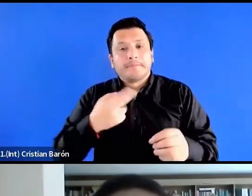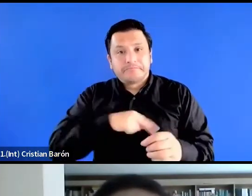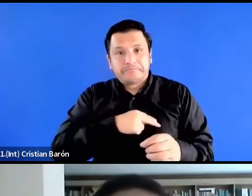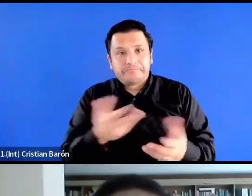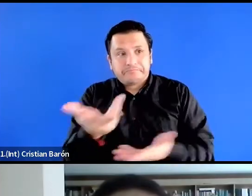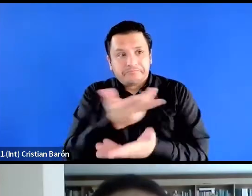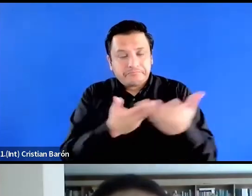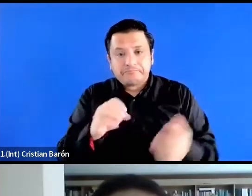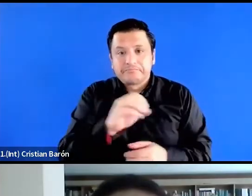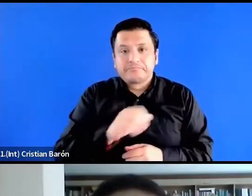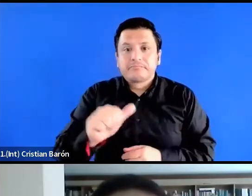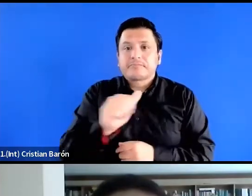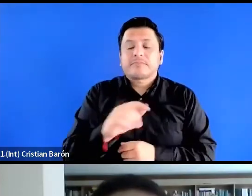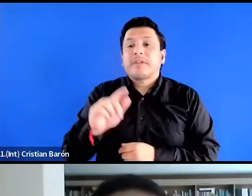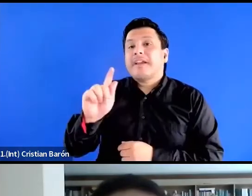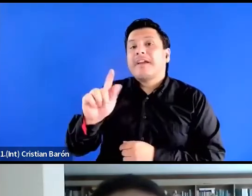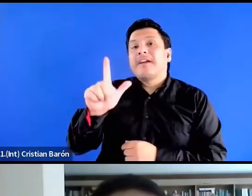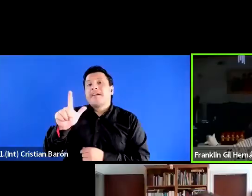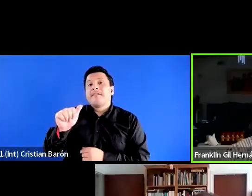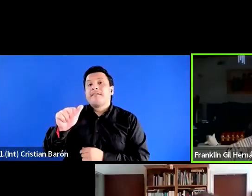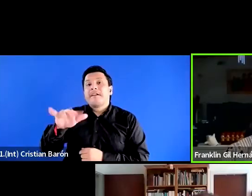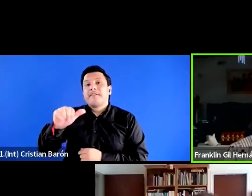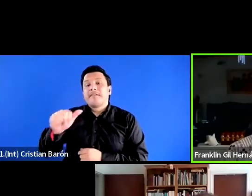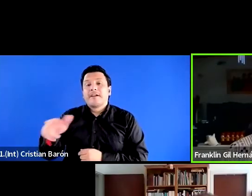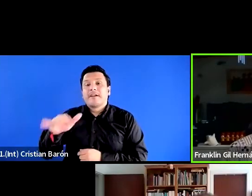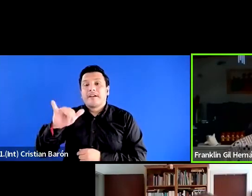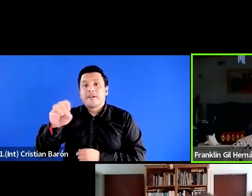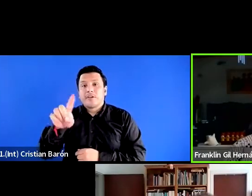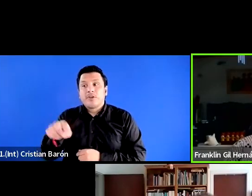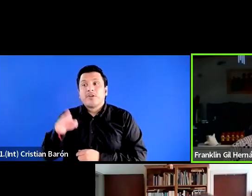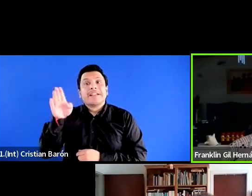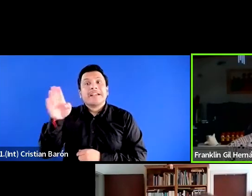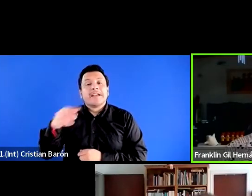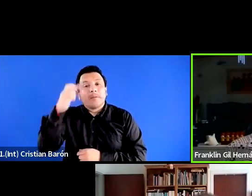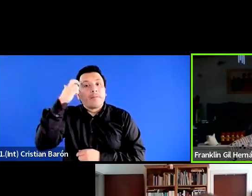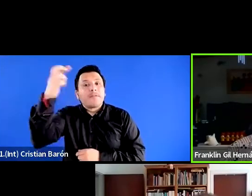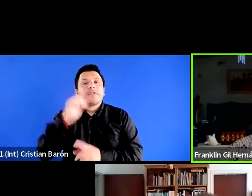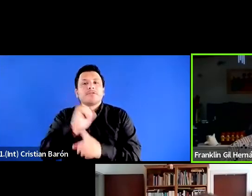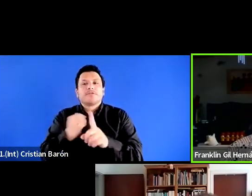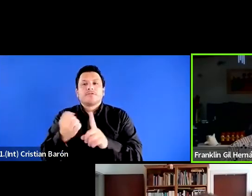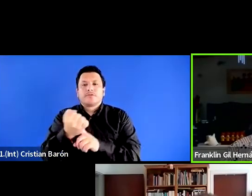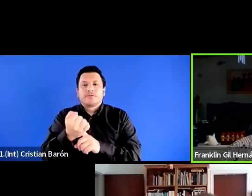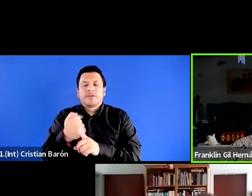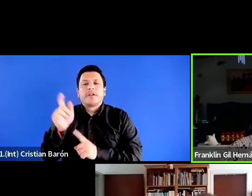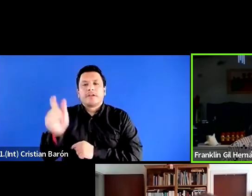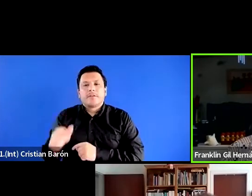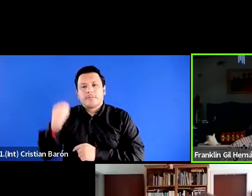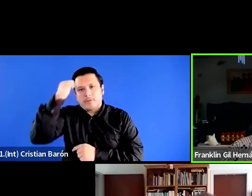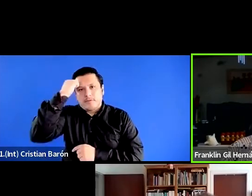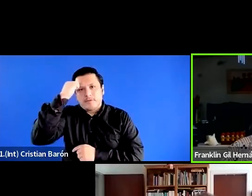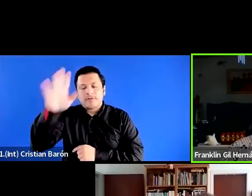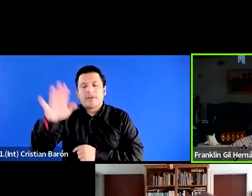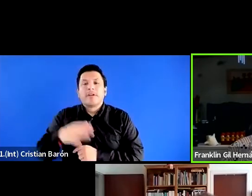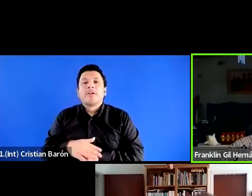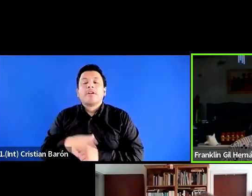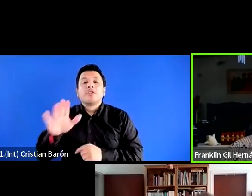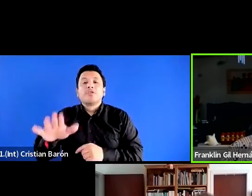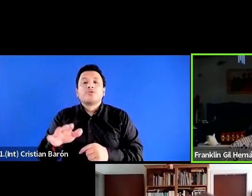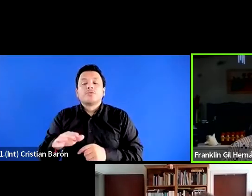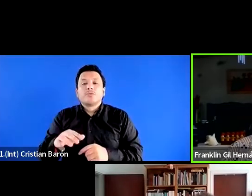a Flavia Ríos, que es socióloga y actualmente es profesora de la Universidad Federal Fluminense,